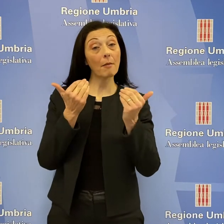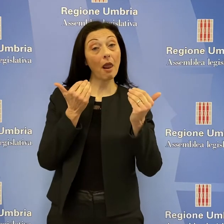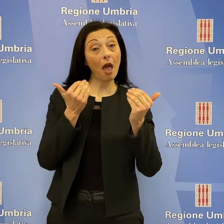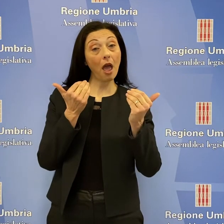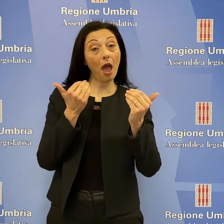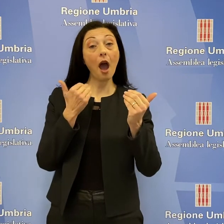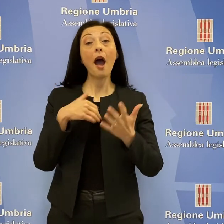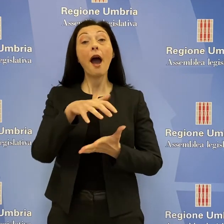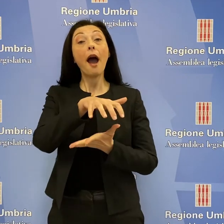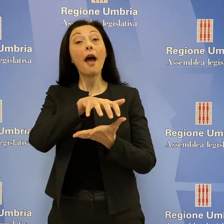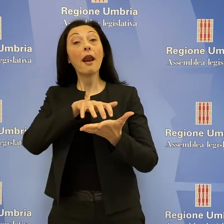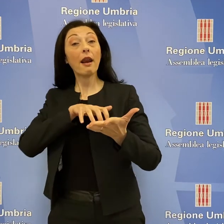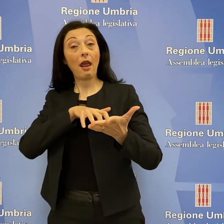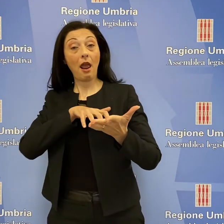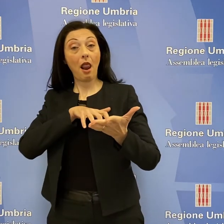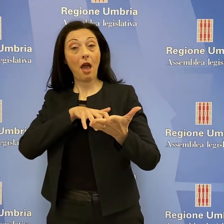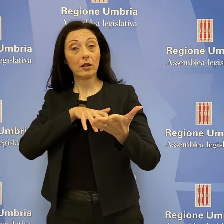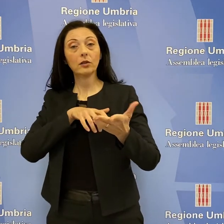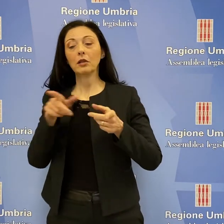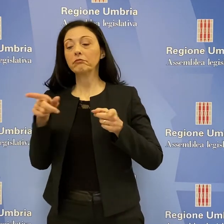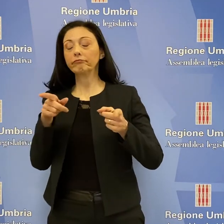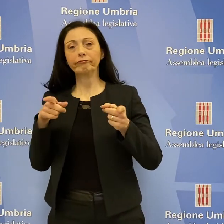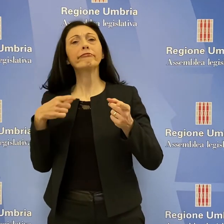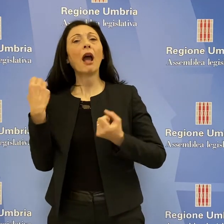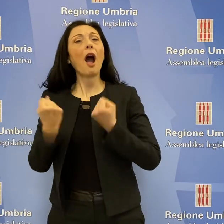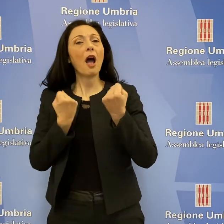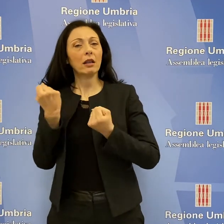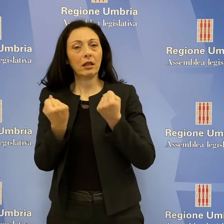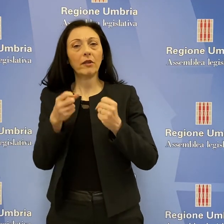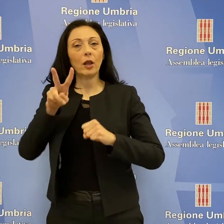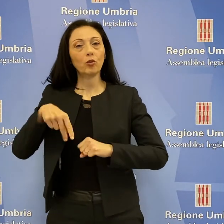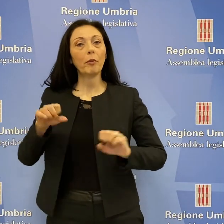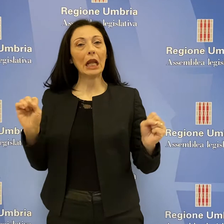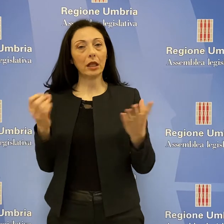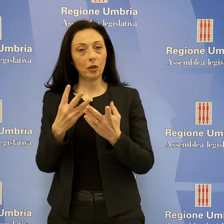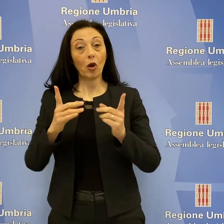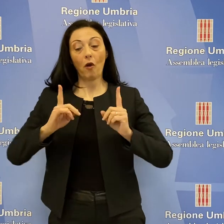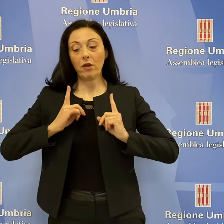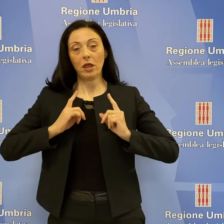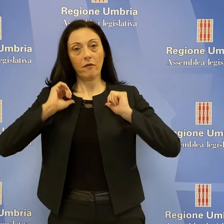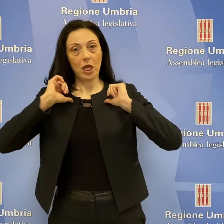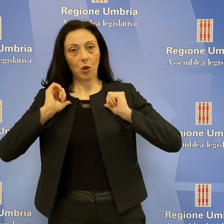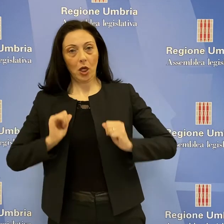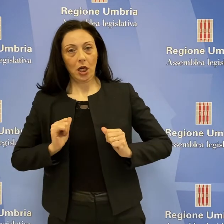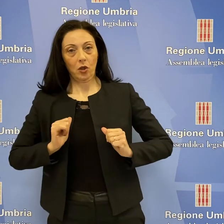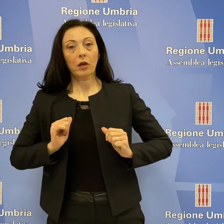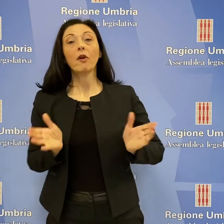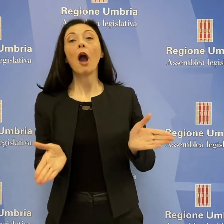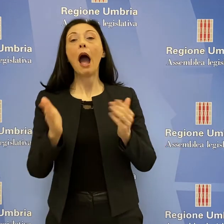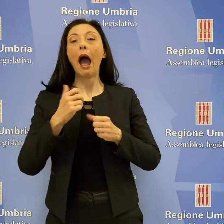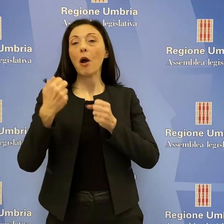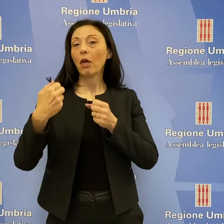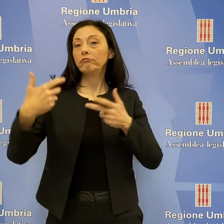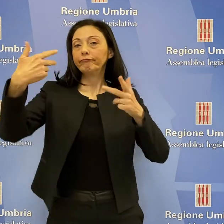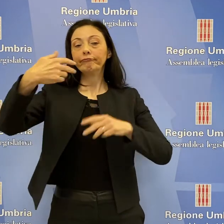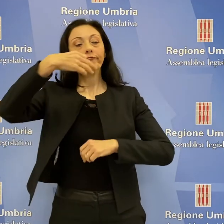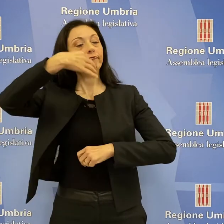sull'attività svolta nel 2019 dalla difensore civico, illustrata all'aula in videoconferenza dal difensore stesso,